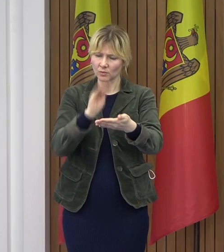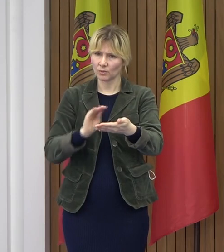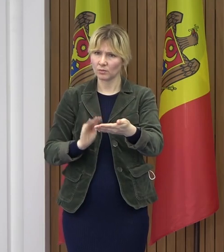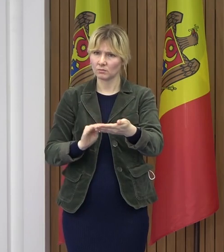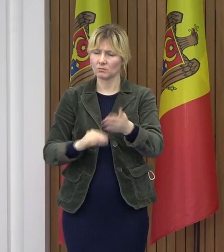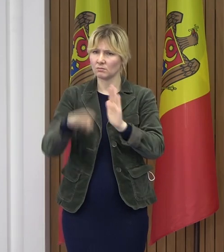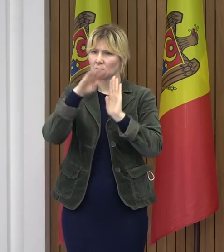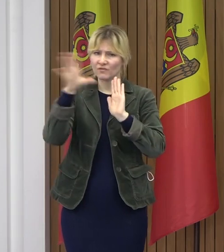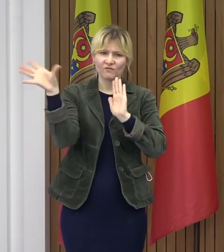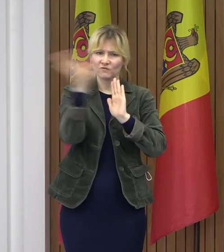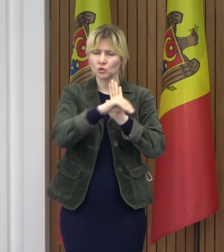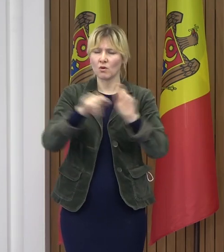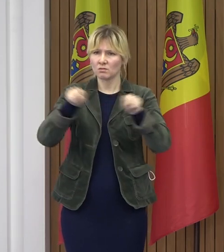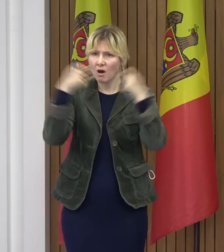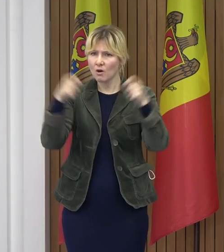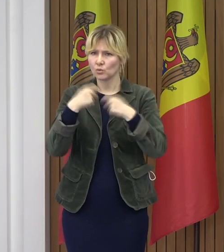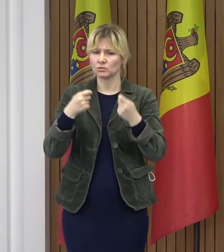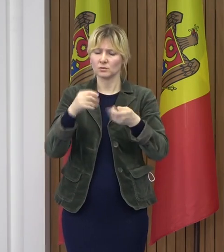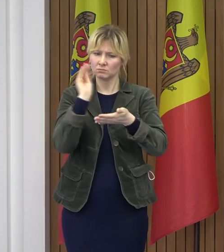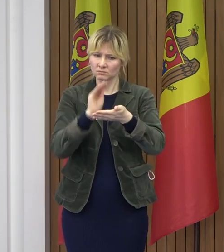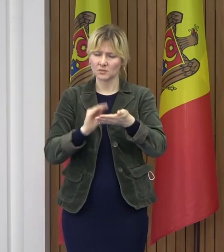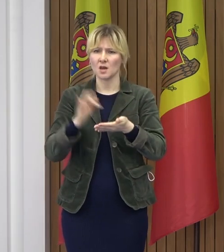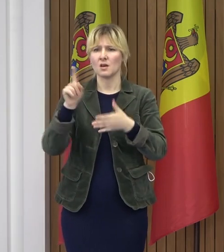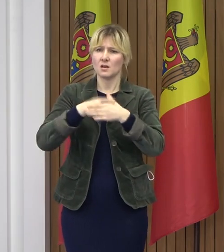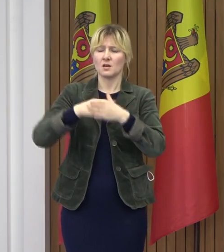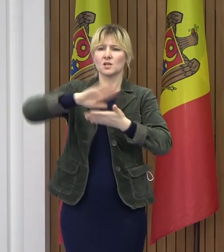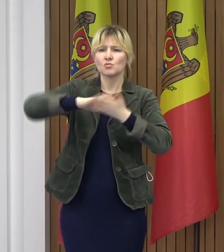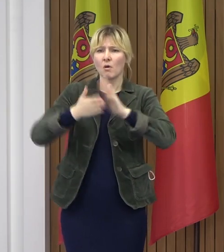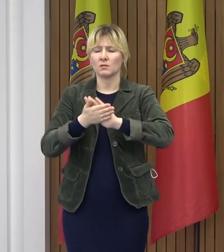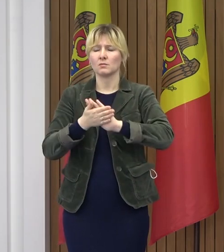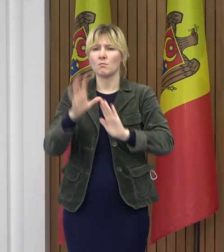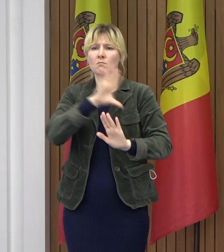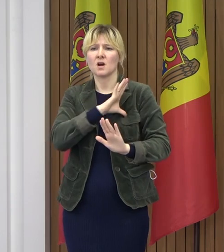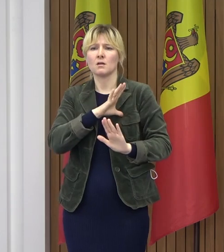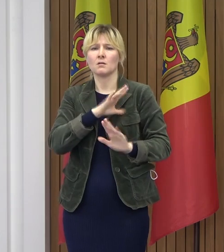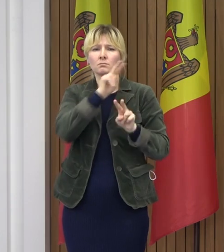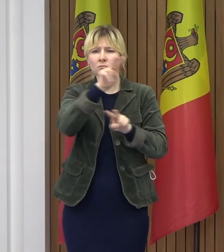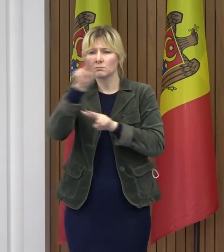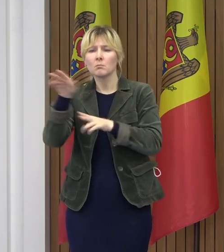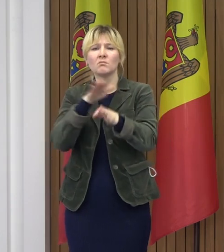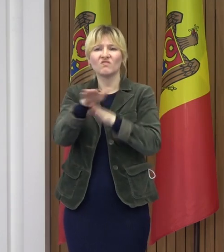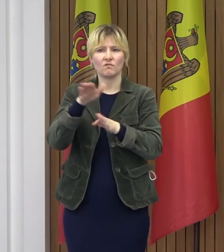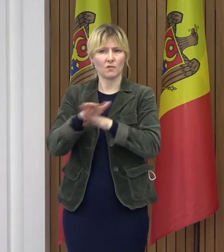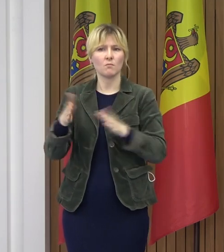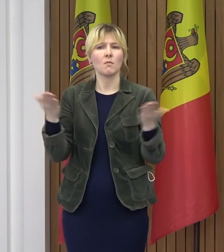despre încălcările înregistrate sau despre situația generală în urma monitorizării efectuate.